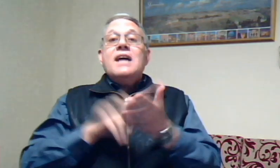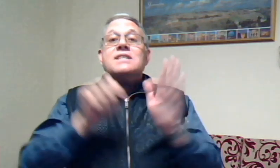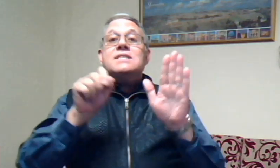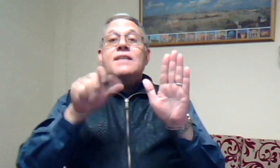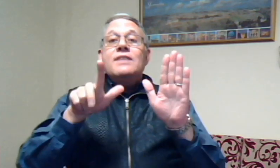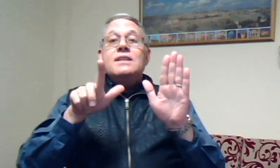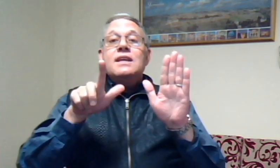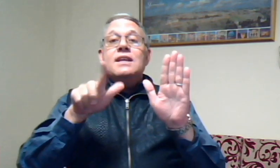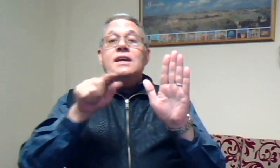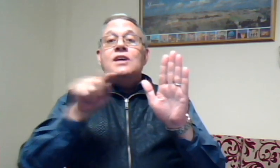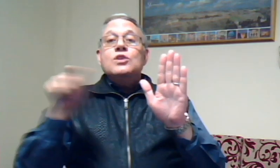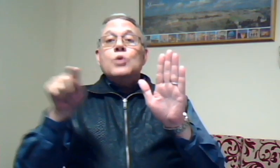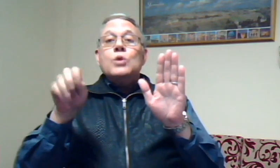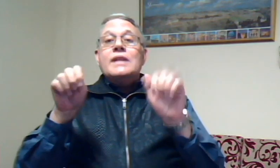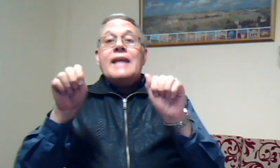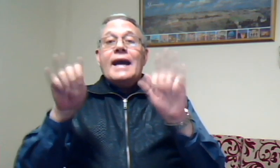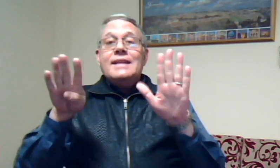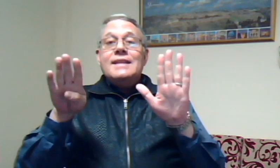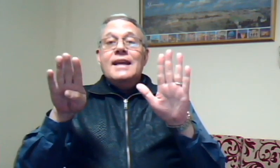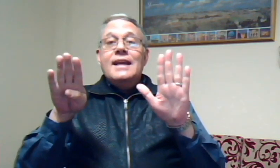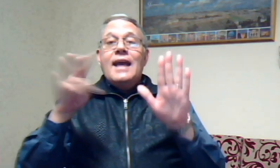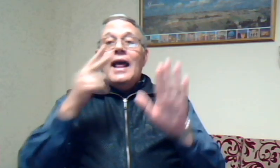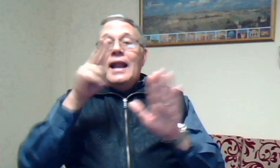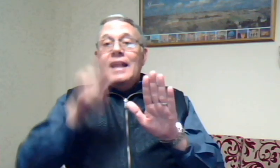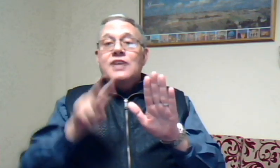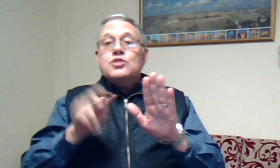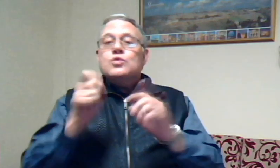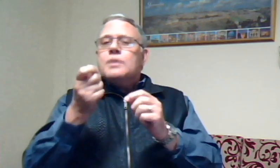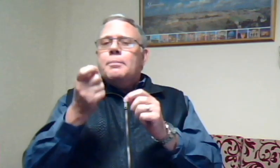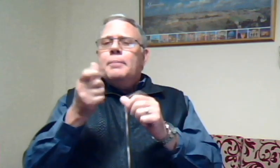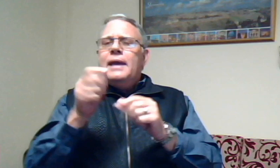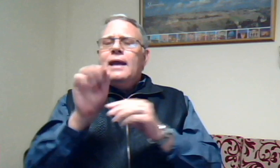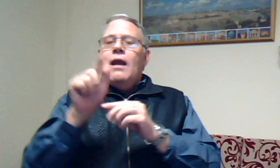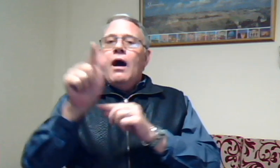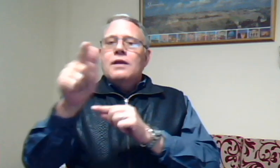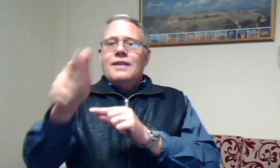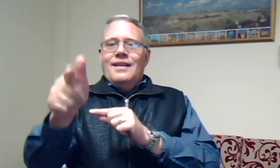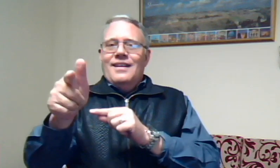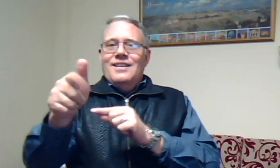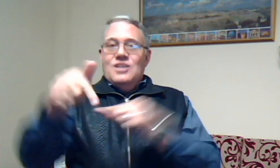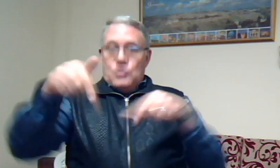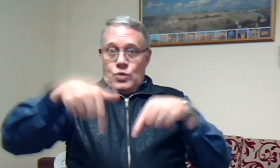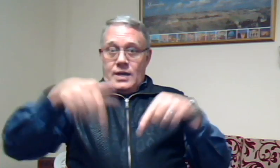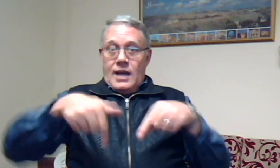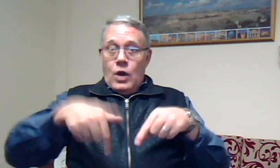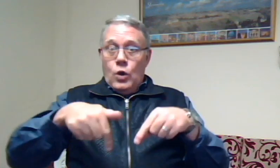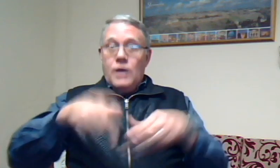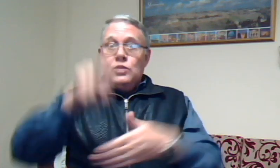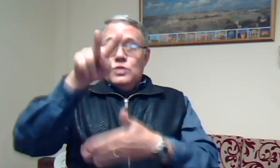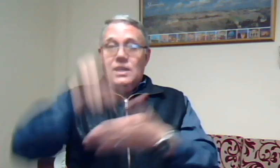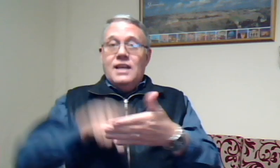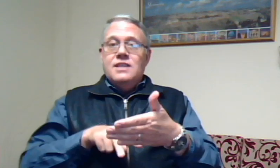17 tot 19 lees ons een piekie later so nou gaan ons lees